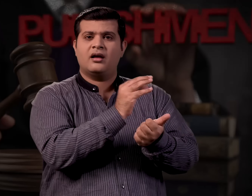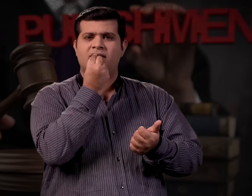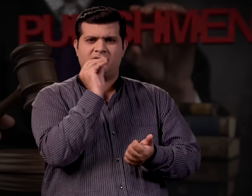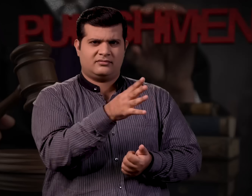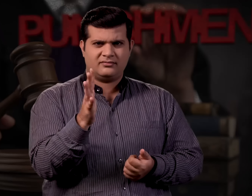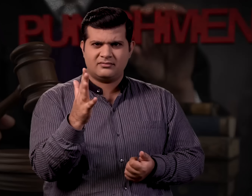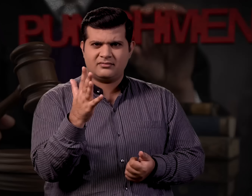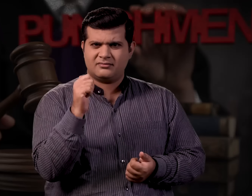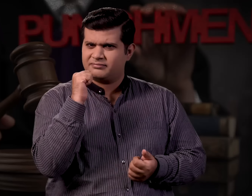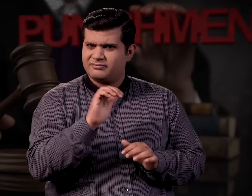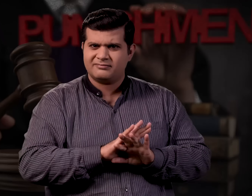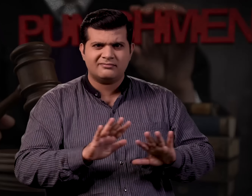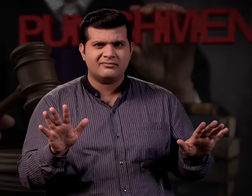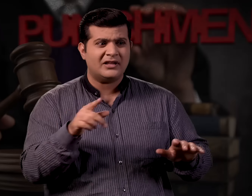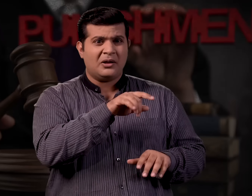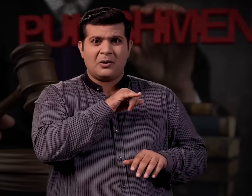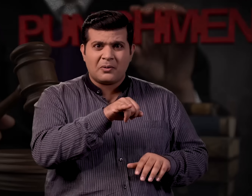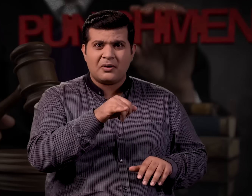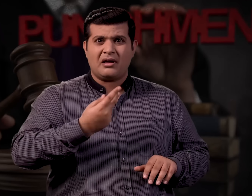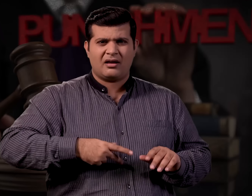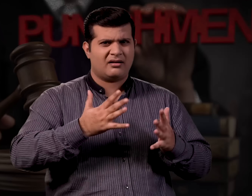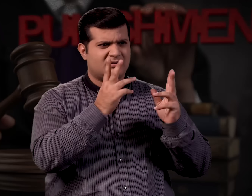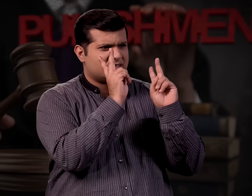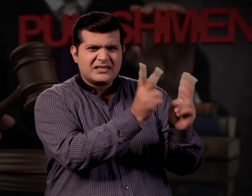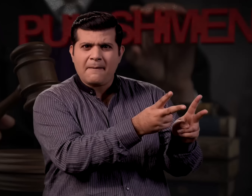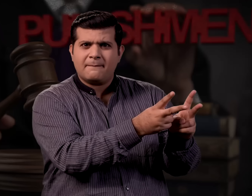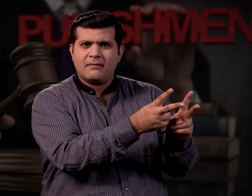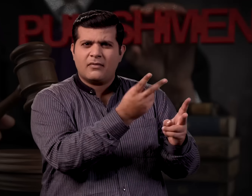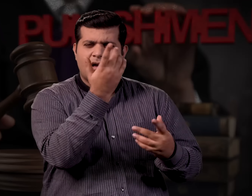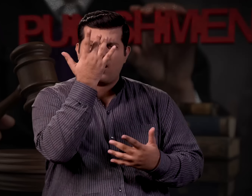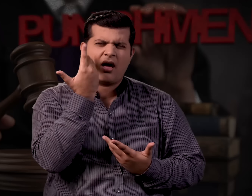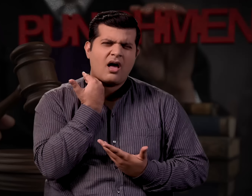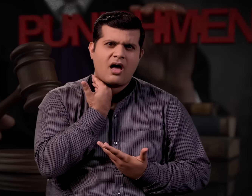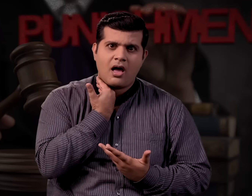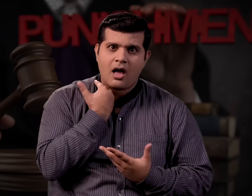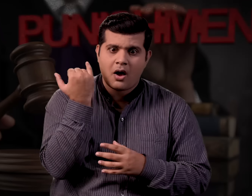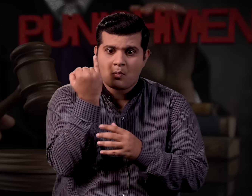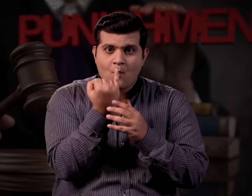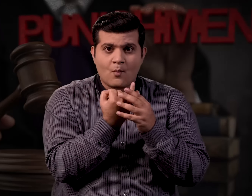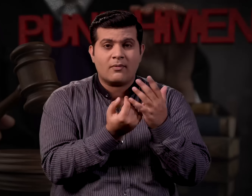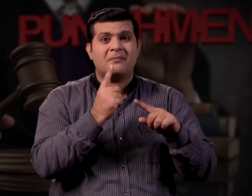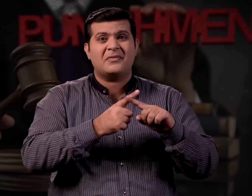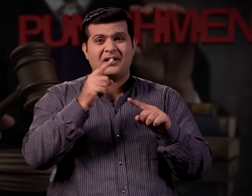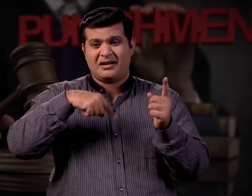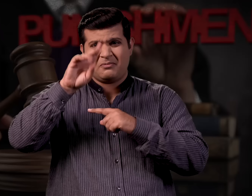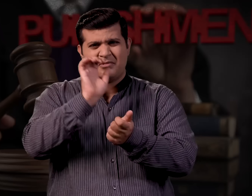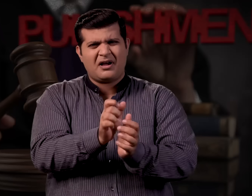खाना नहीं दिया जाता उसे उसी कमरे में पेशाब और मल करना होता है और अंत में वह बिमार और कमजोर हो जाता है